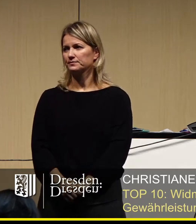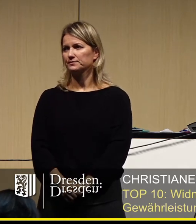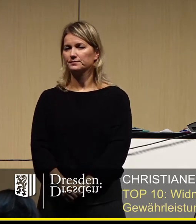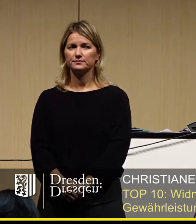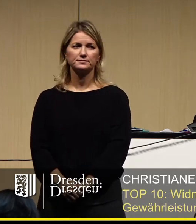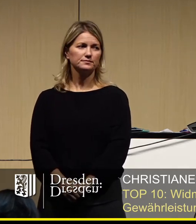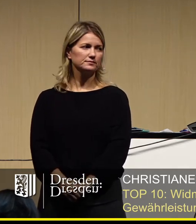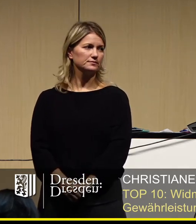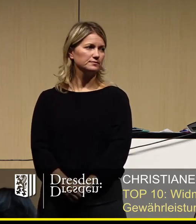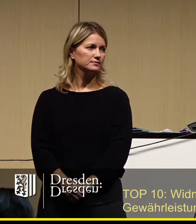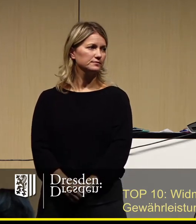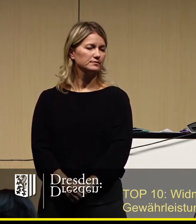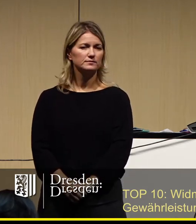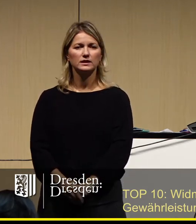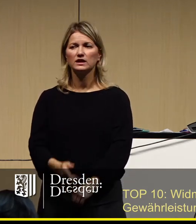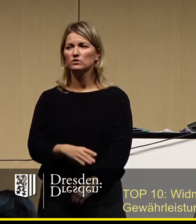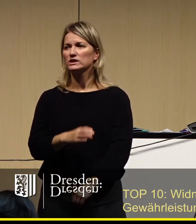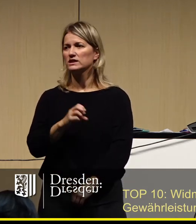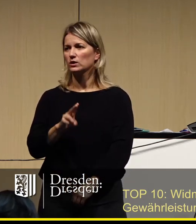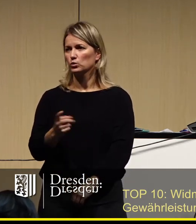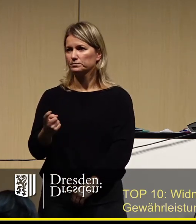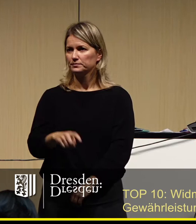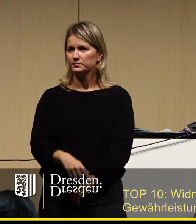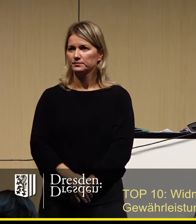Als nächstes für die CDU-Fraktion Herr Karten.